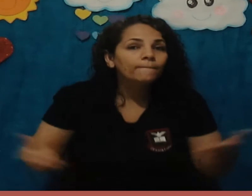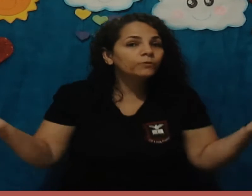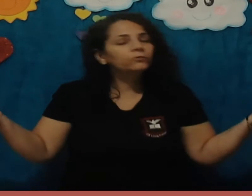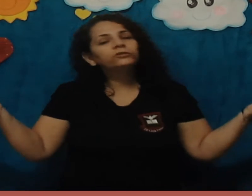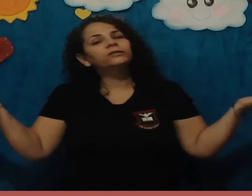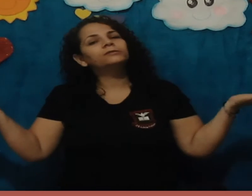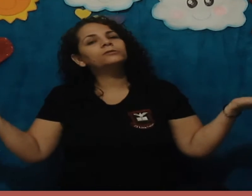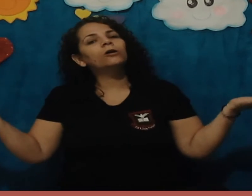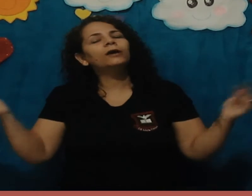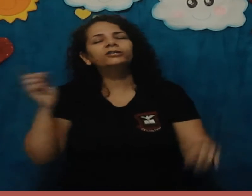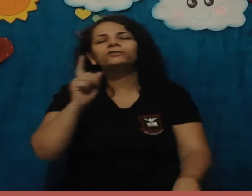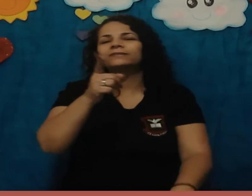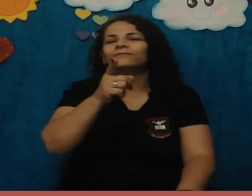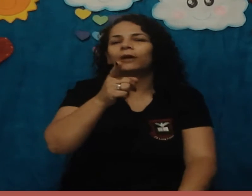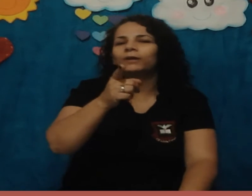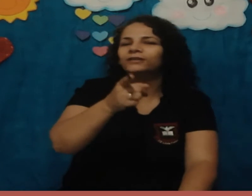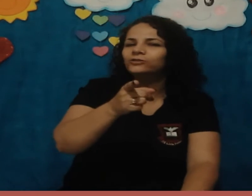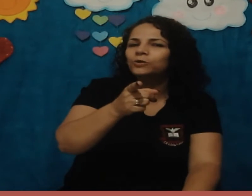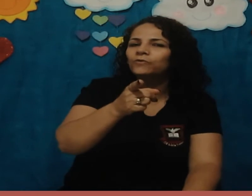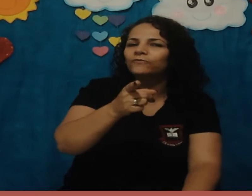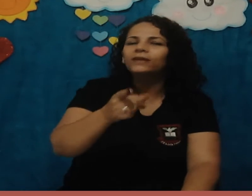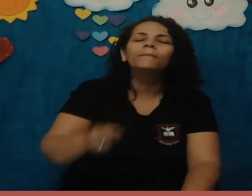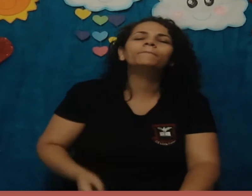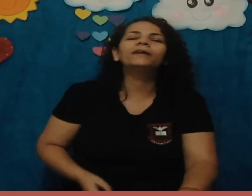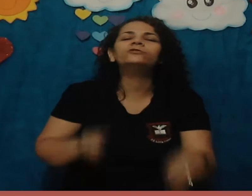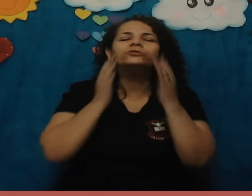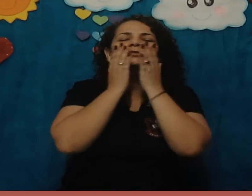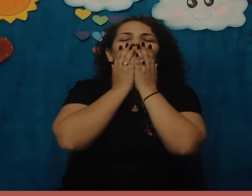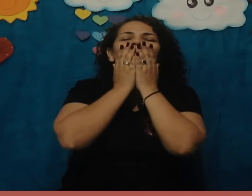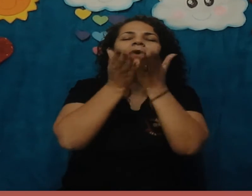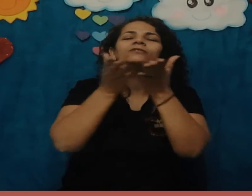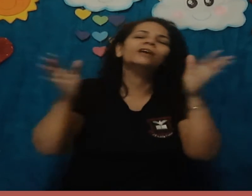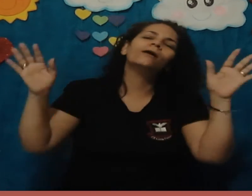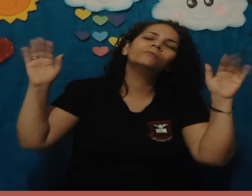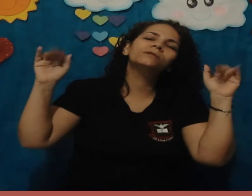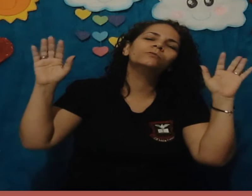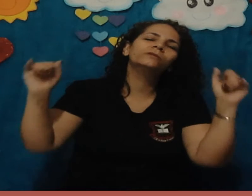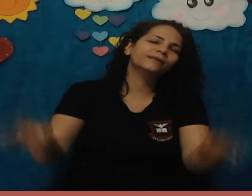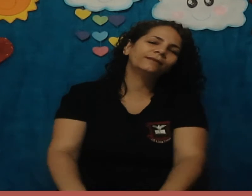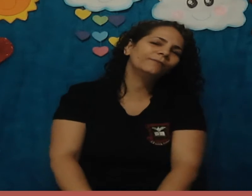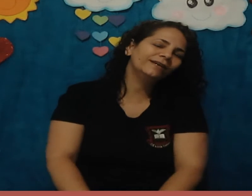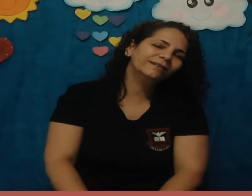por hoje é só, a gente vai se ver amanhã de novo, hein? Beijos, tchau, meus amores, até amanhã!